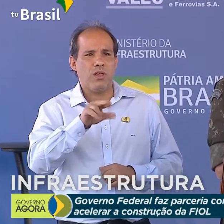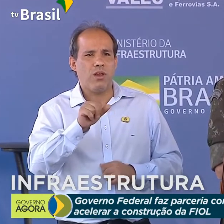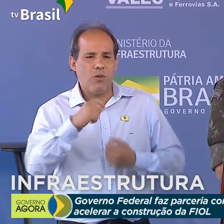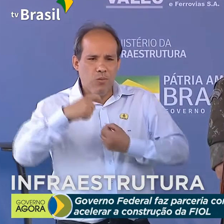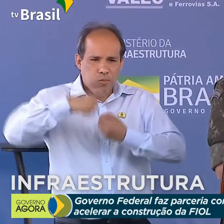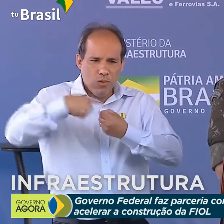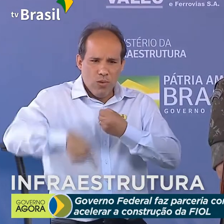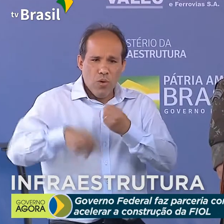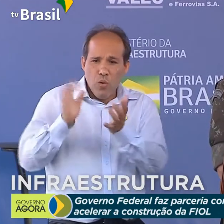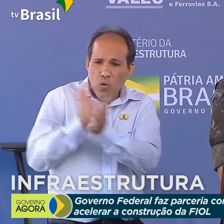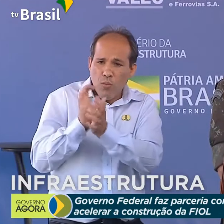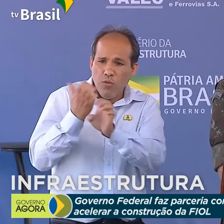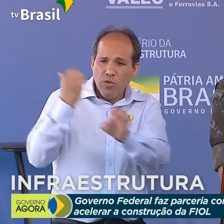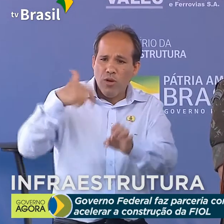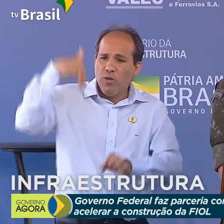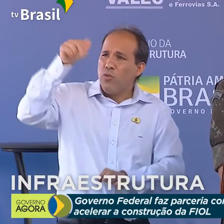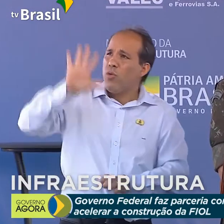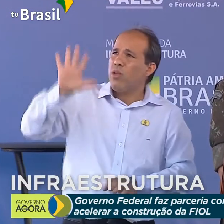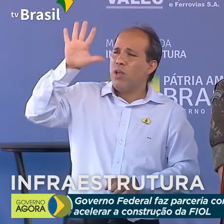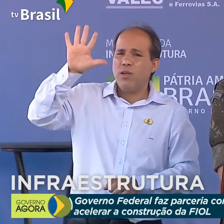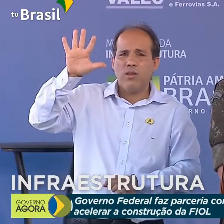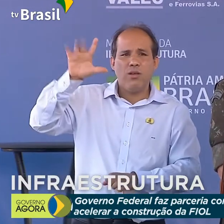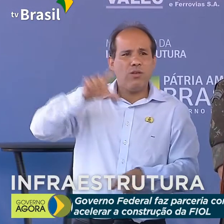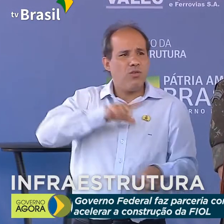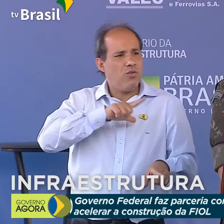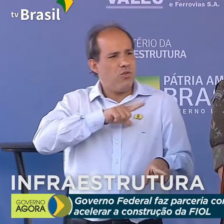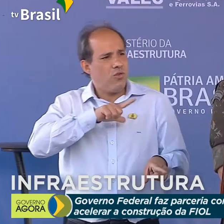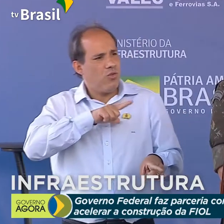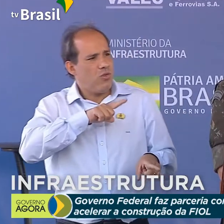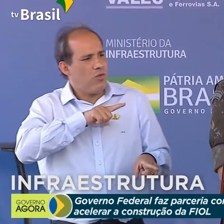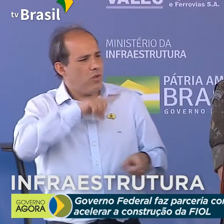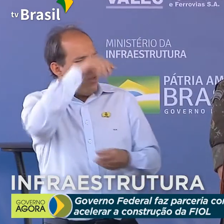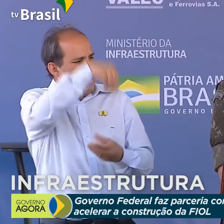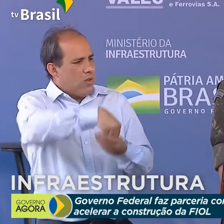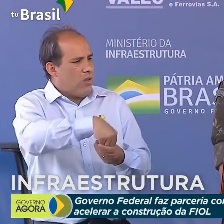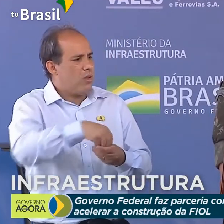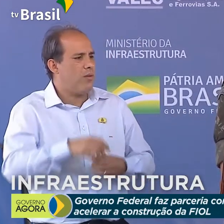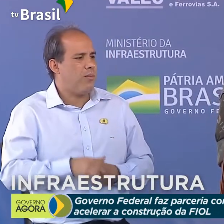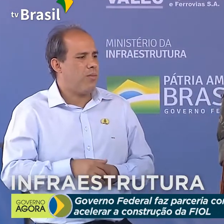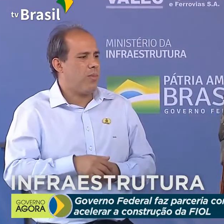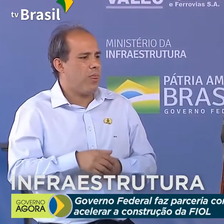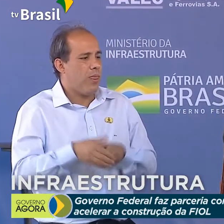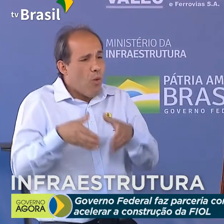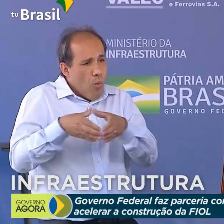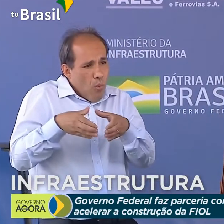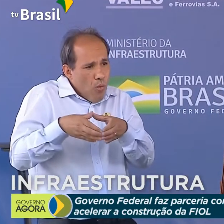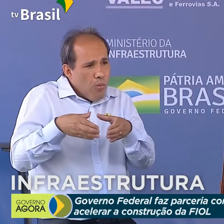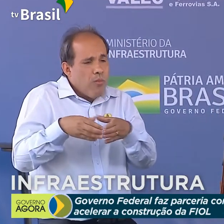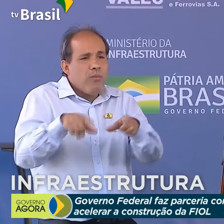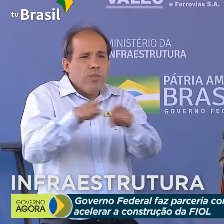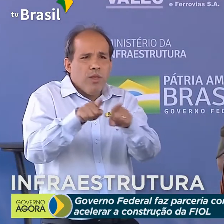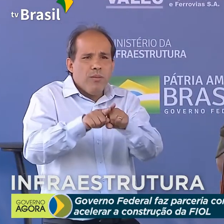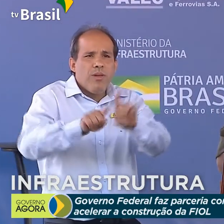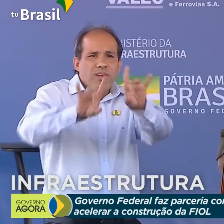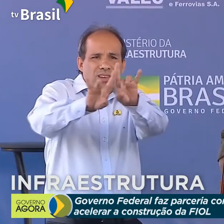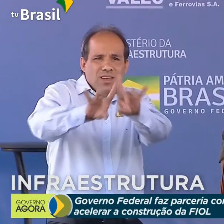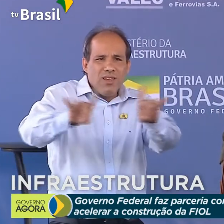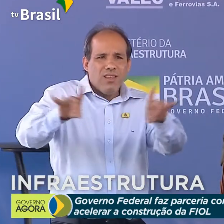engenharia no Nordeste aqui, hoje na DOC, o Guedon. Senhoras e senhores,